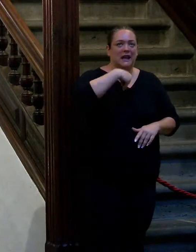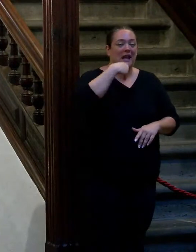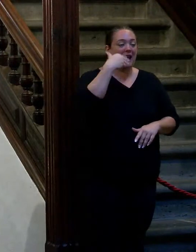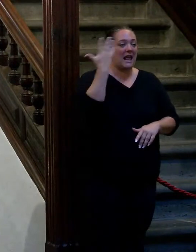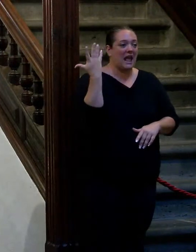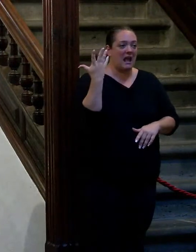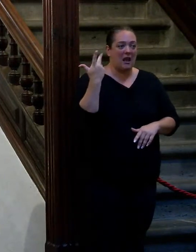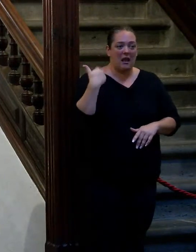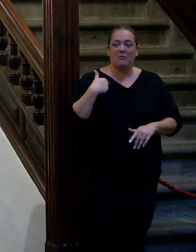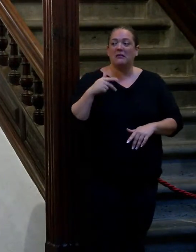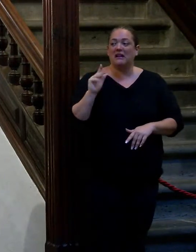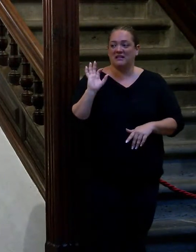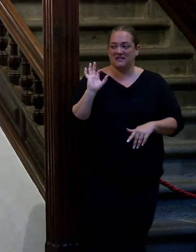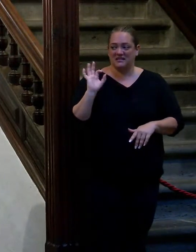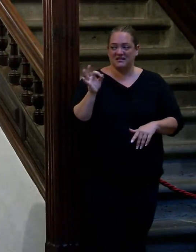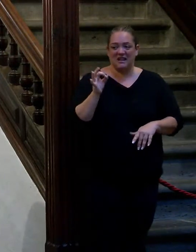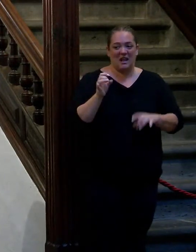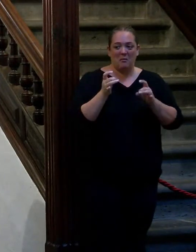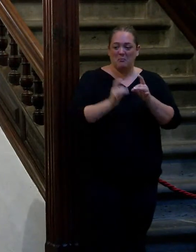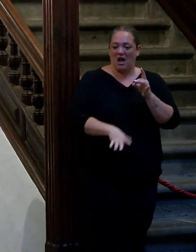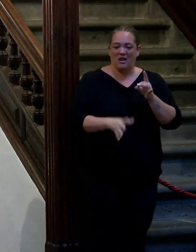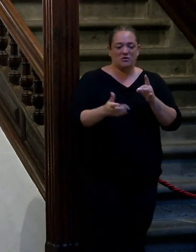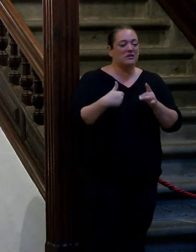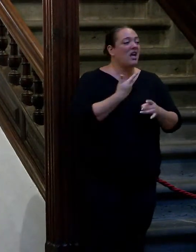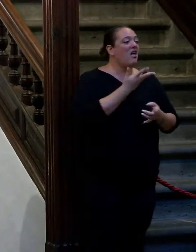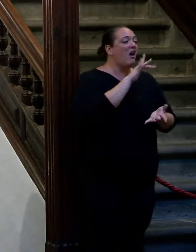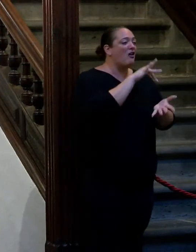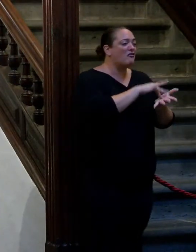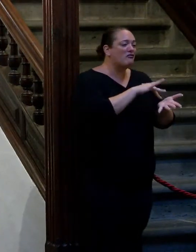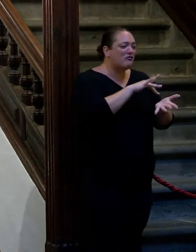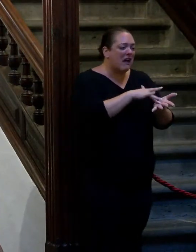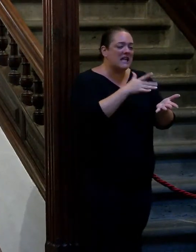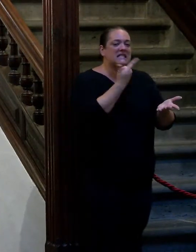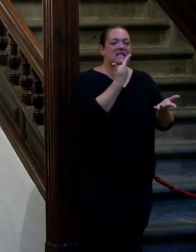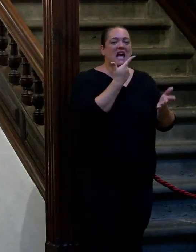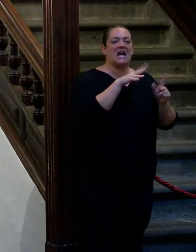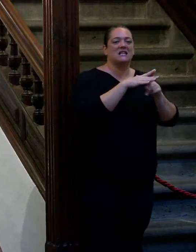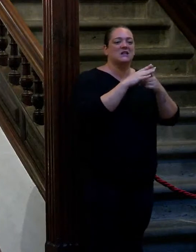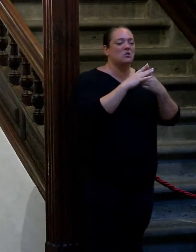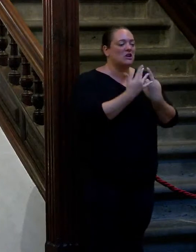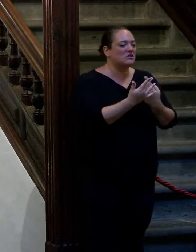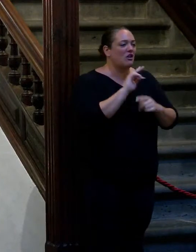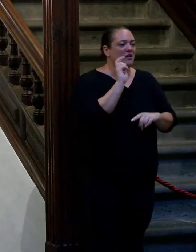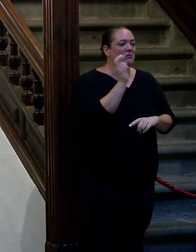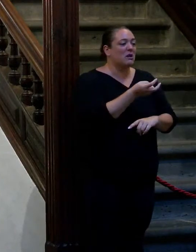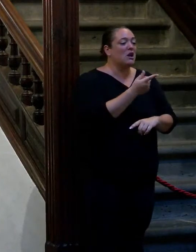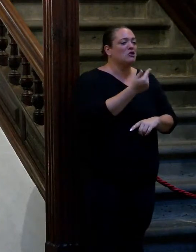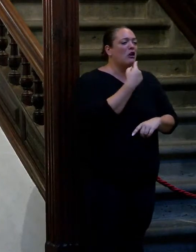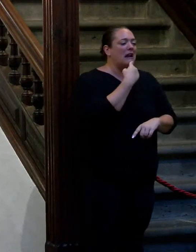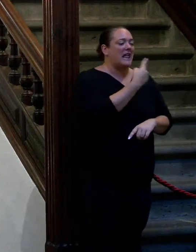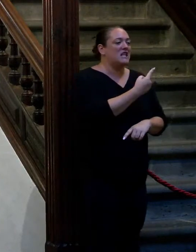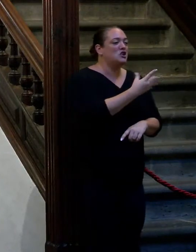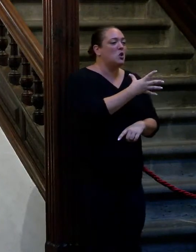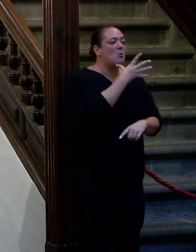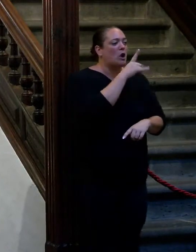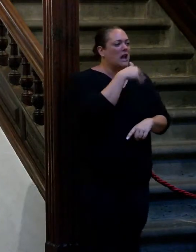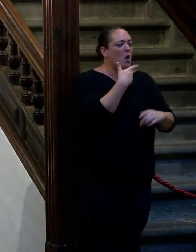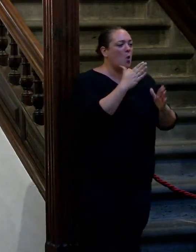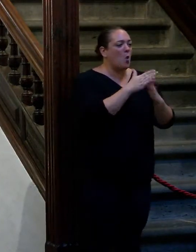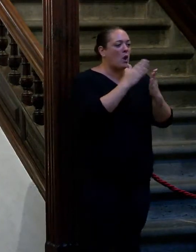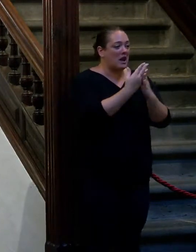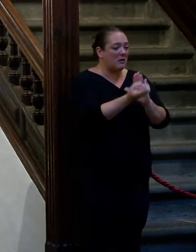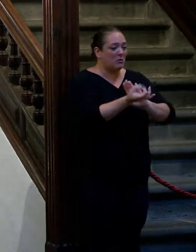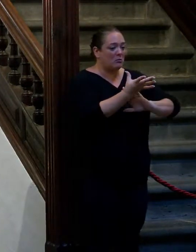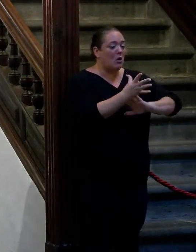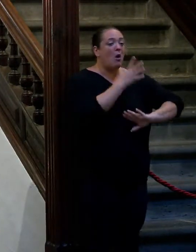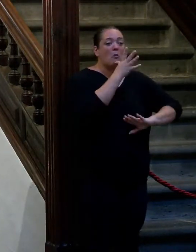a veces a mi pesar fechas momentos y le he dicho ¿y por qué no haces un libro? porque yo